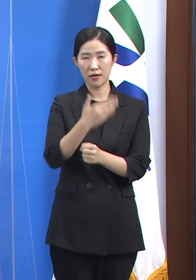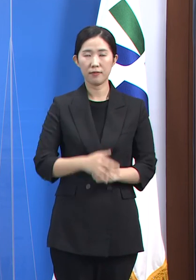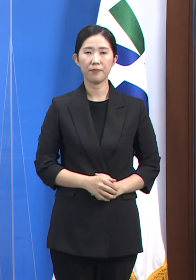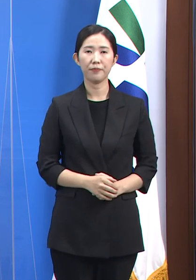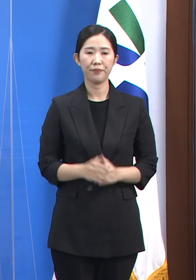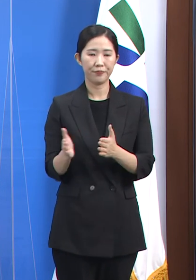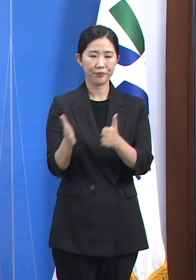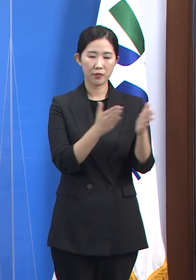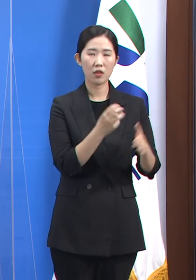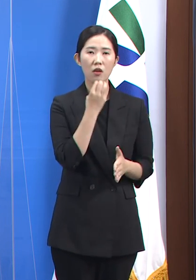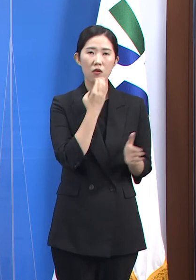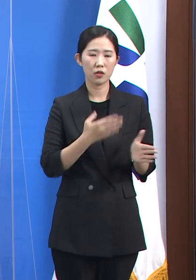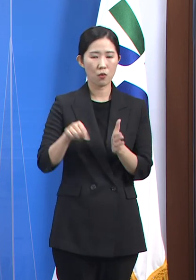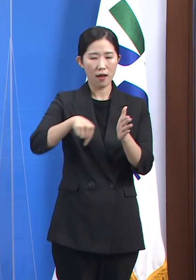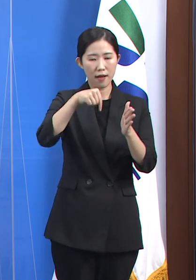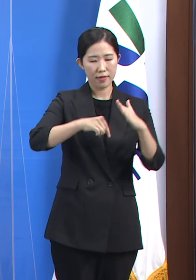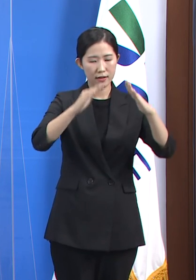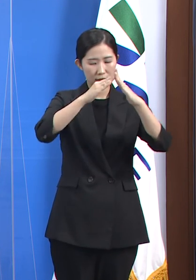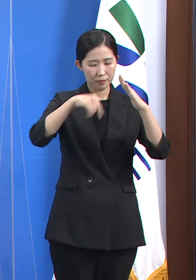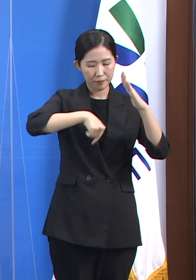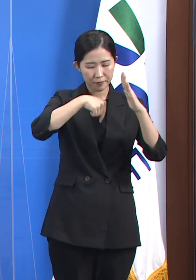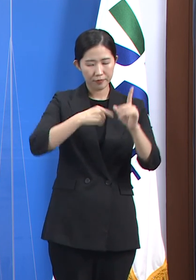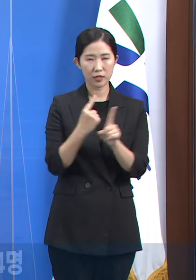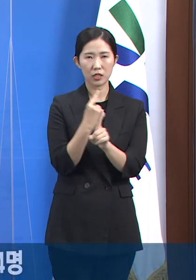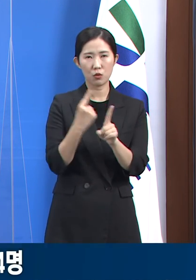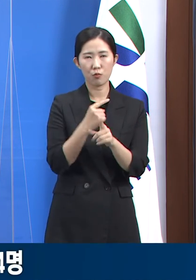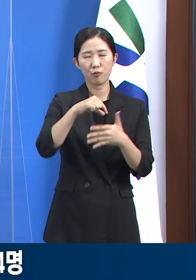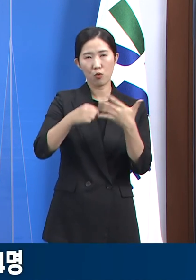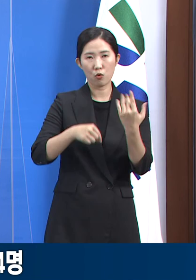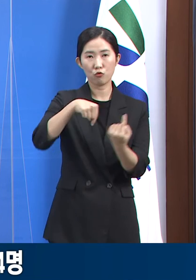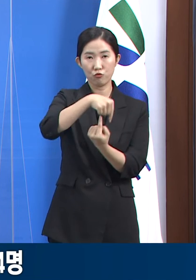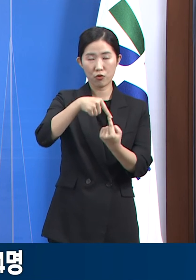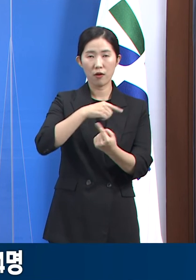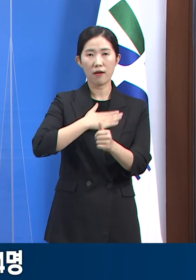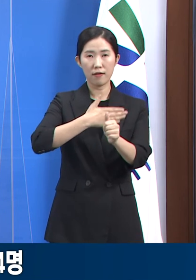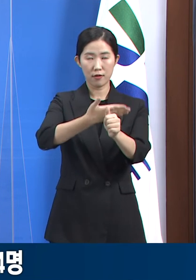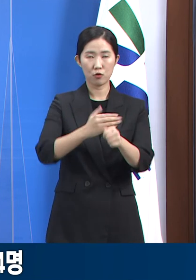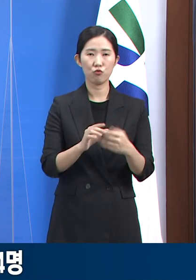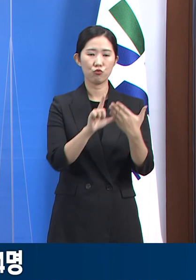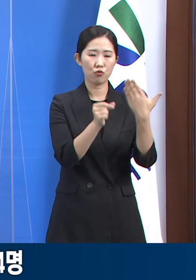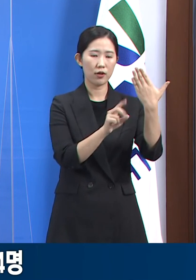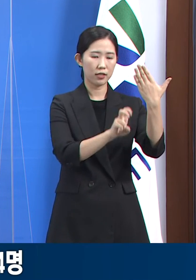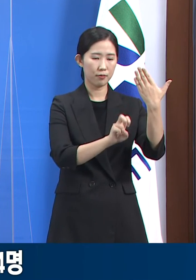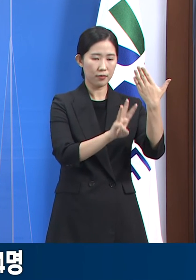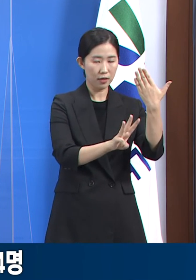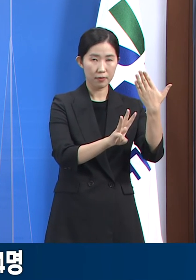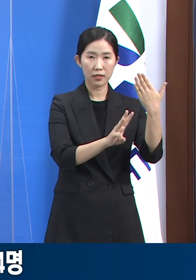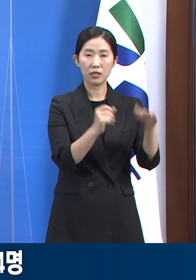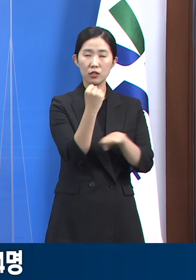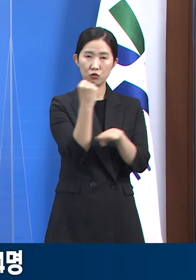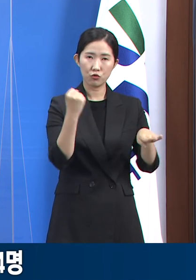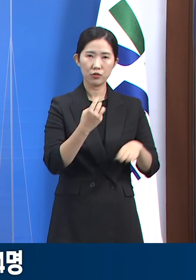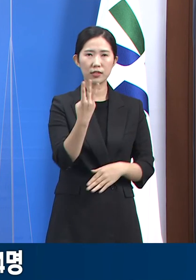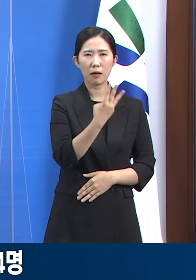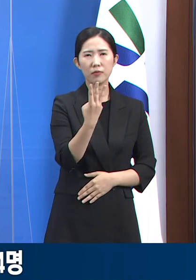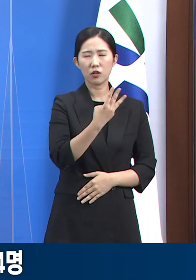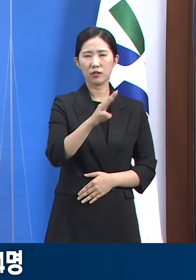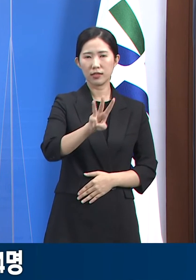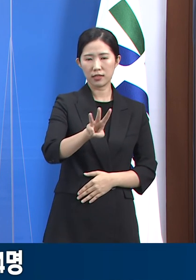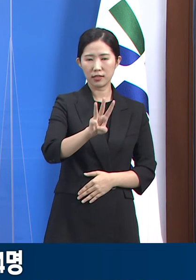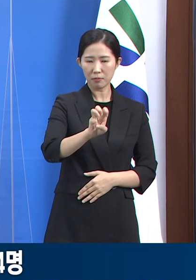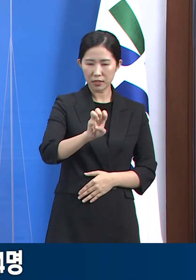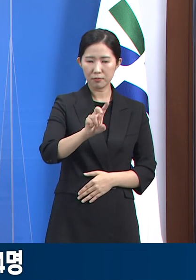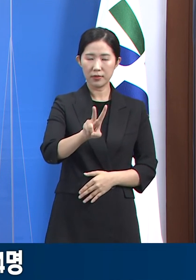다음은 경기도 재택치료 프로그램 운영 현황입니다. 9월 23일 0시 기준 총 3,032명이 재택치료